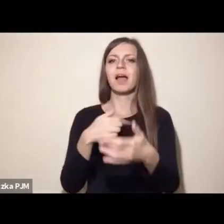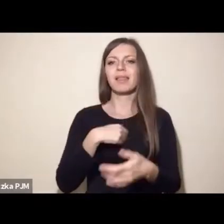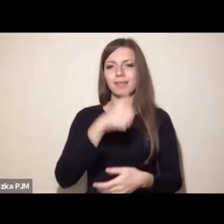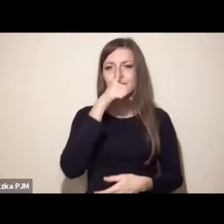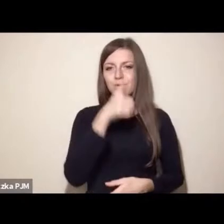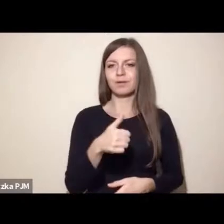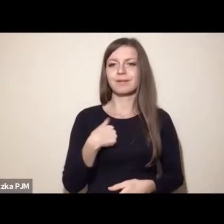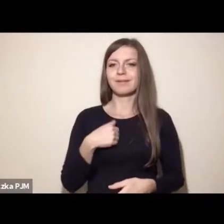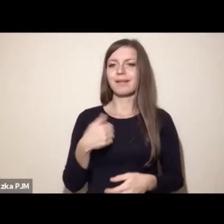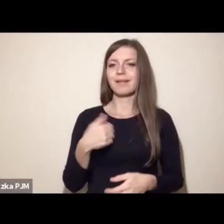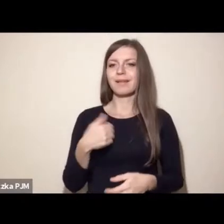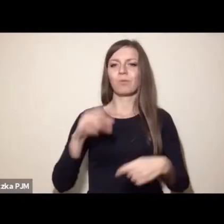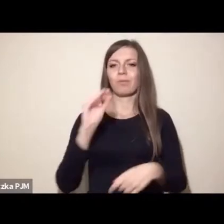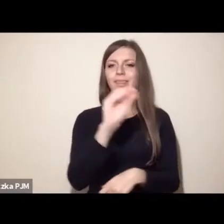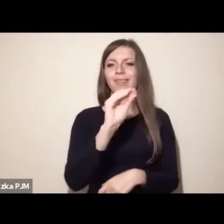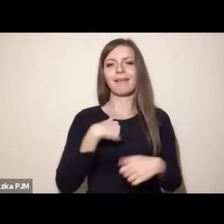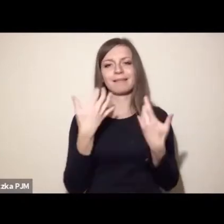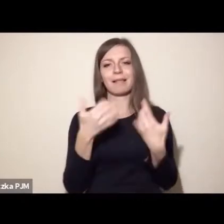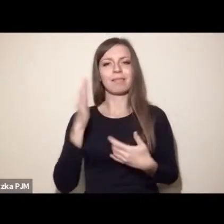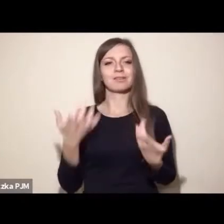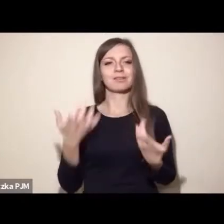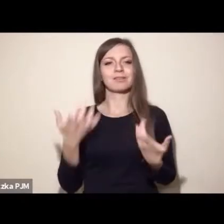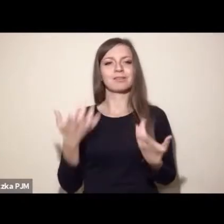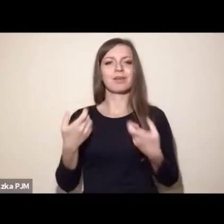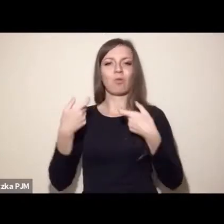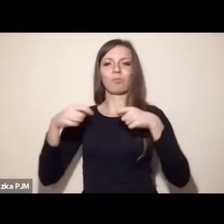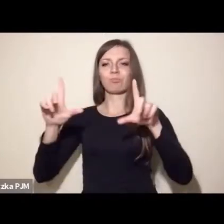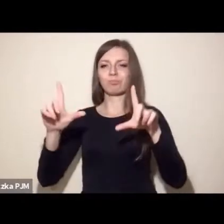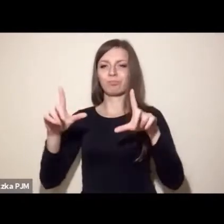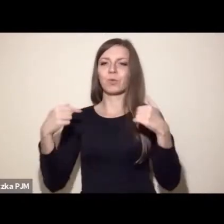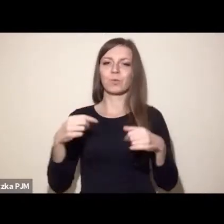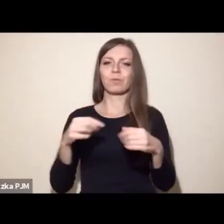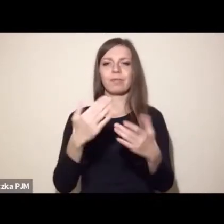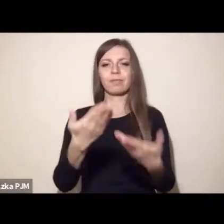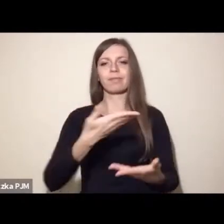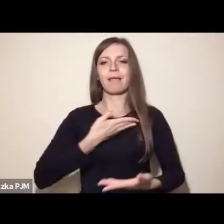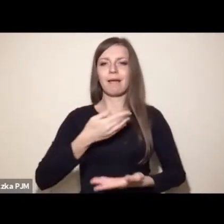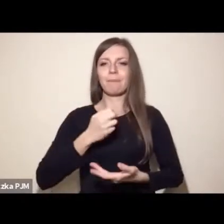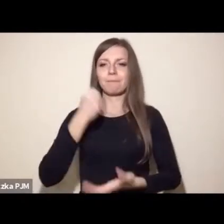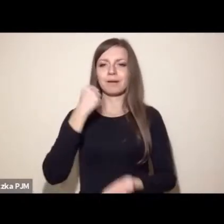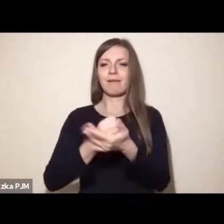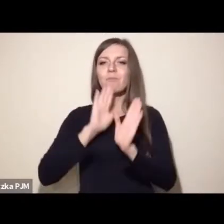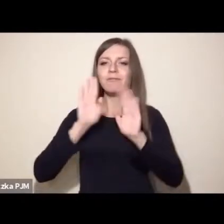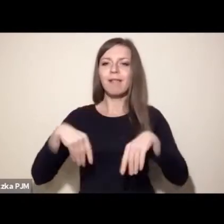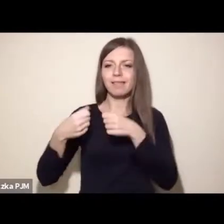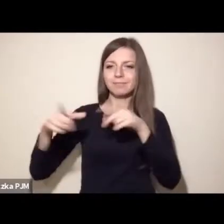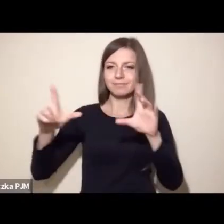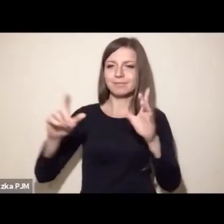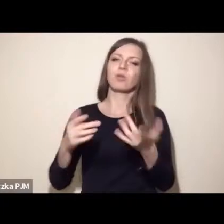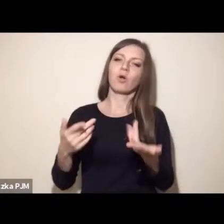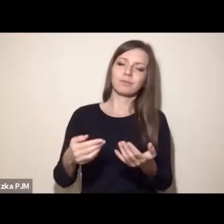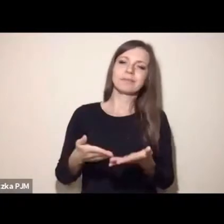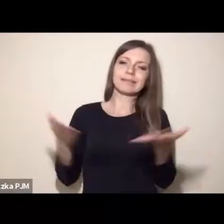umówiłem poprzednio z organizatorką, więc go nie pokażę. Chciałem państwu